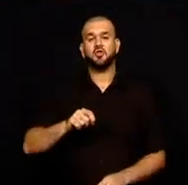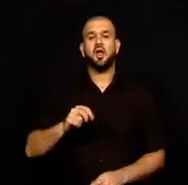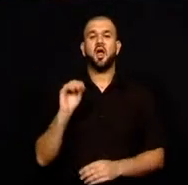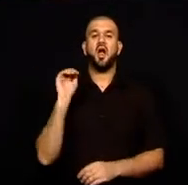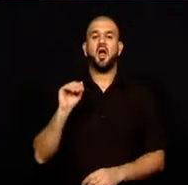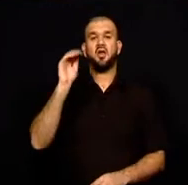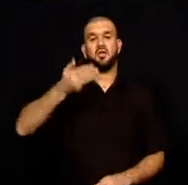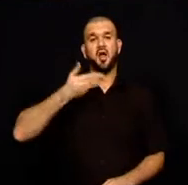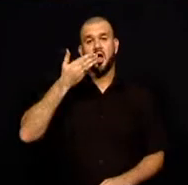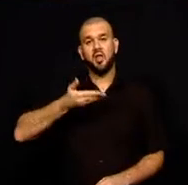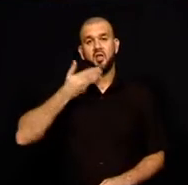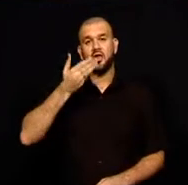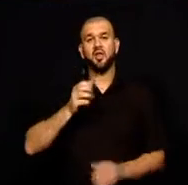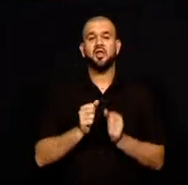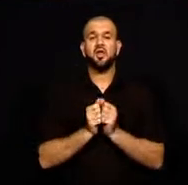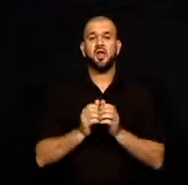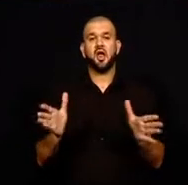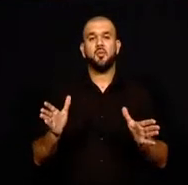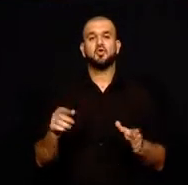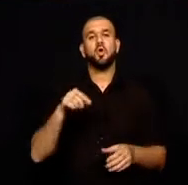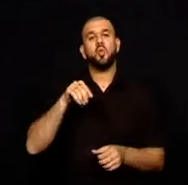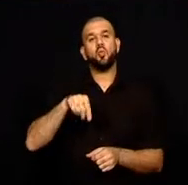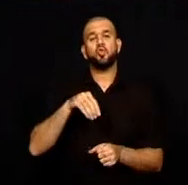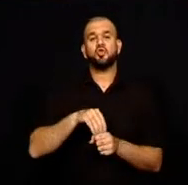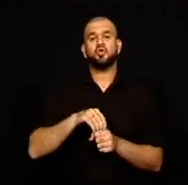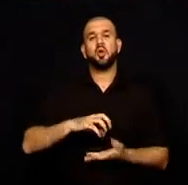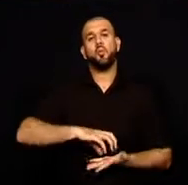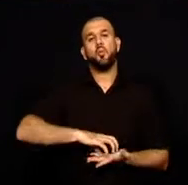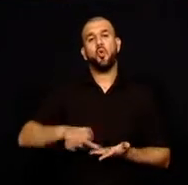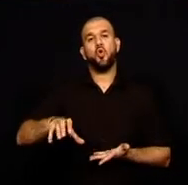için bölgede çekimler yaptığı belirtildi.